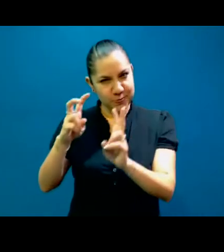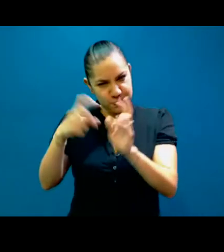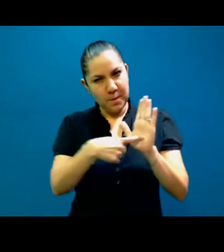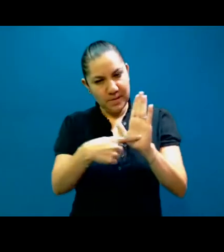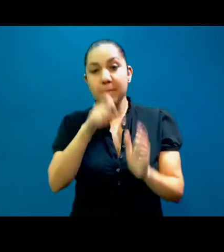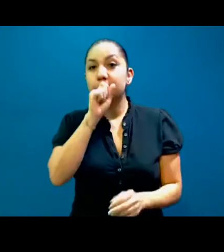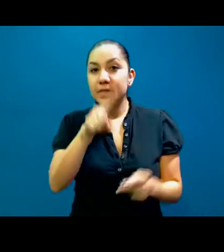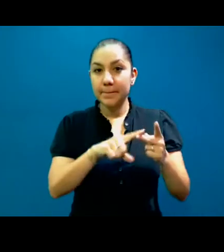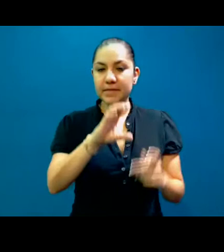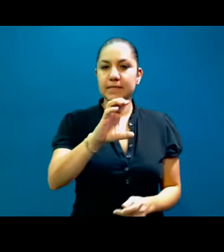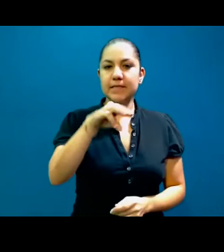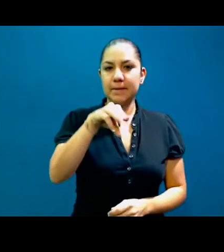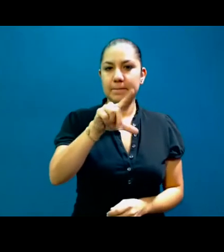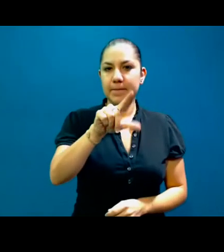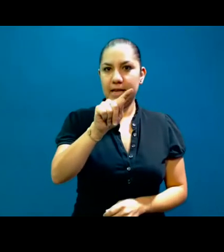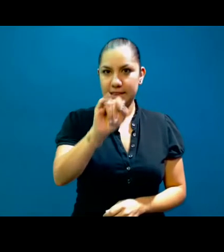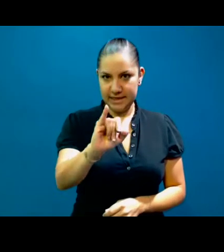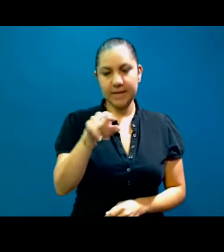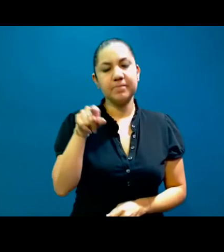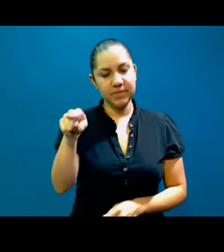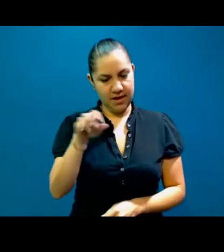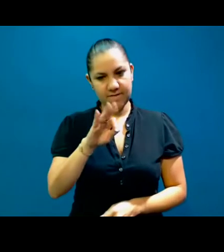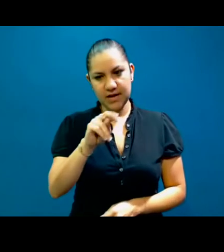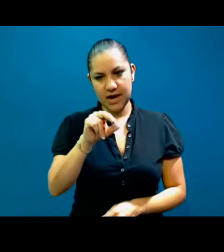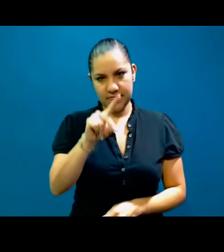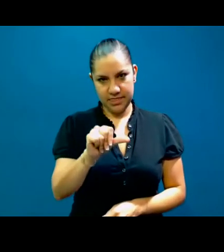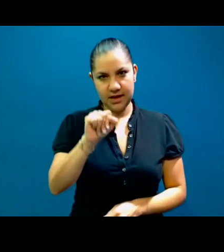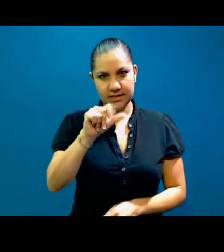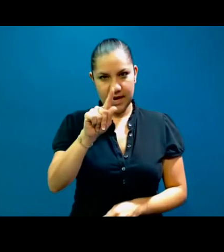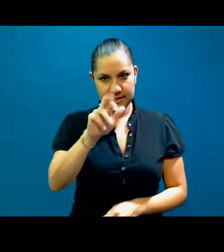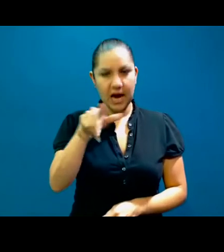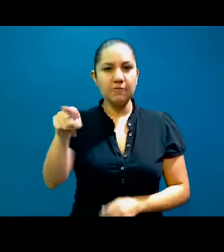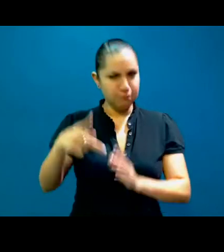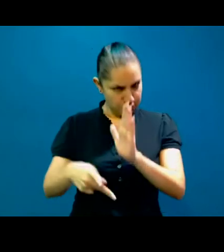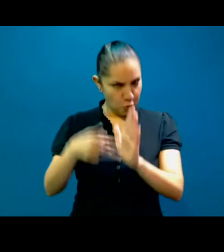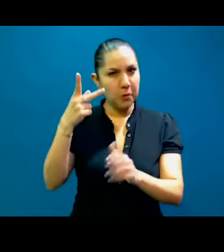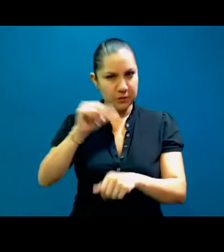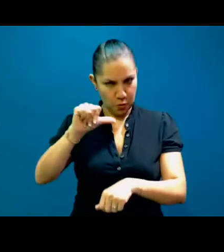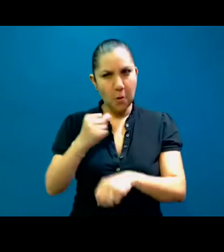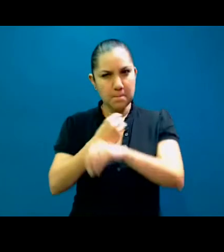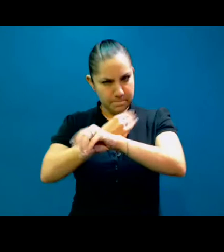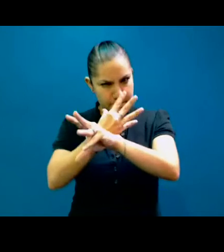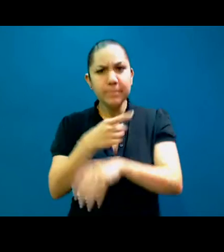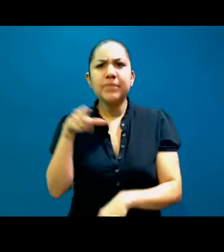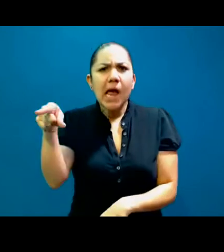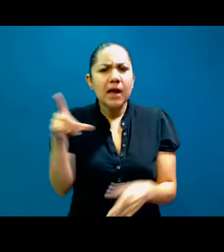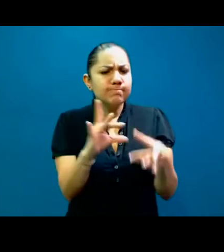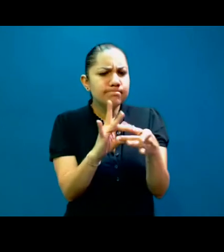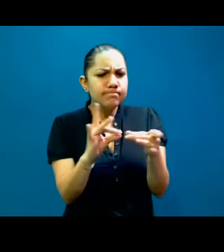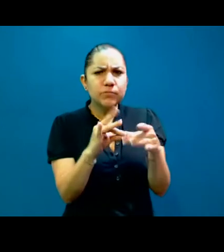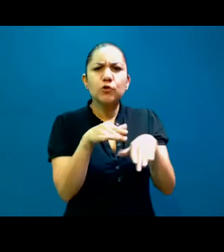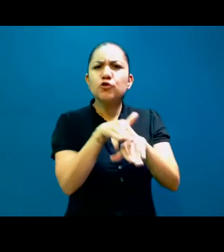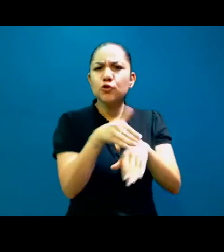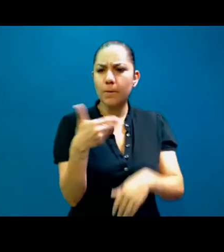Licenciados en Traducción e Interpretación, va a estar Fernanda Salazar, hablando de algo que pasó en fechas